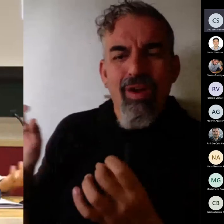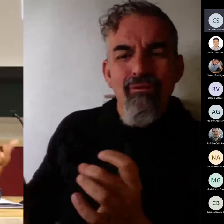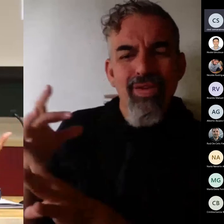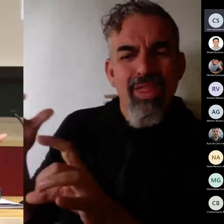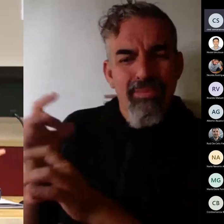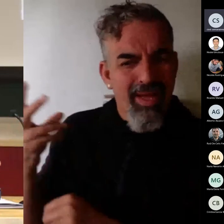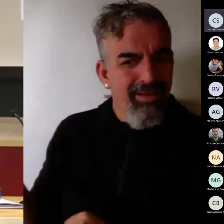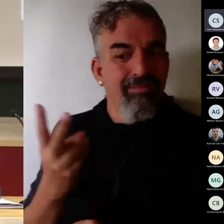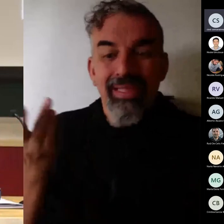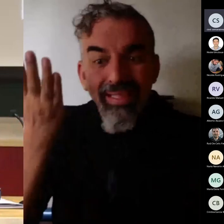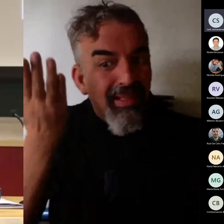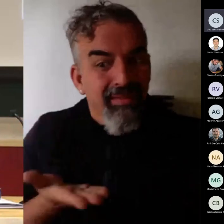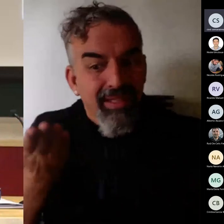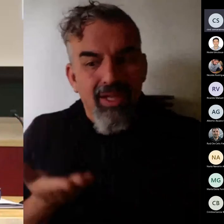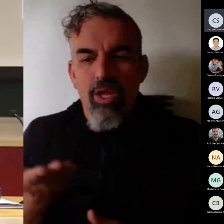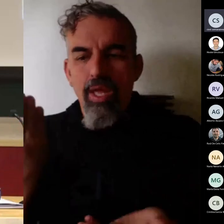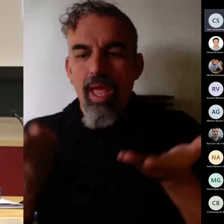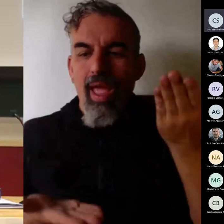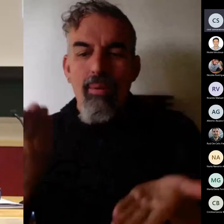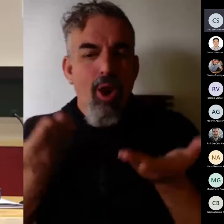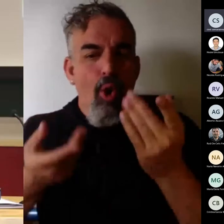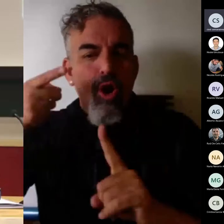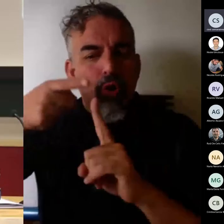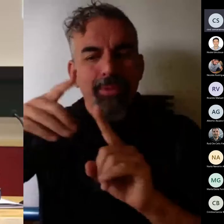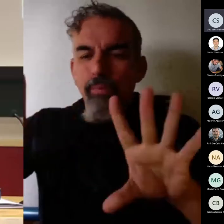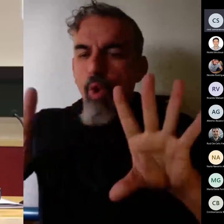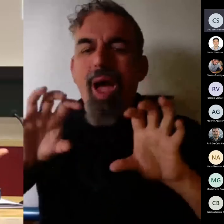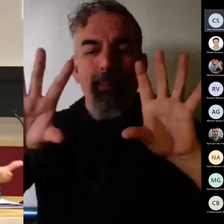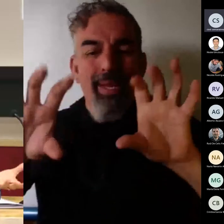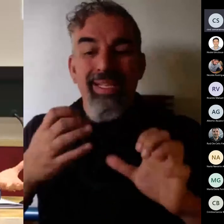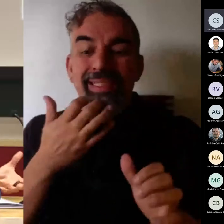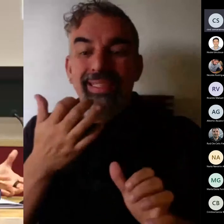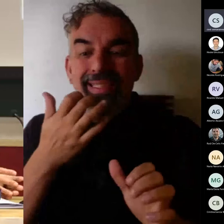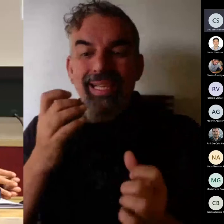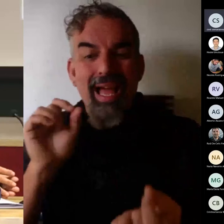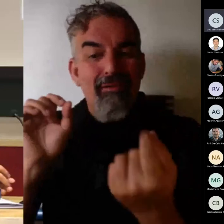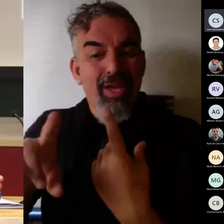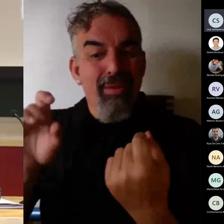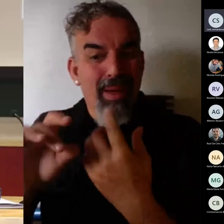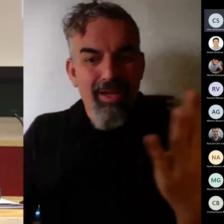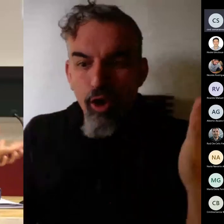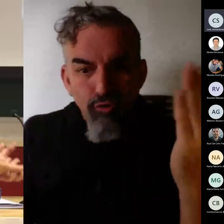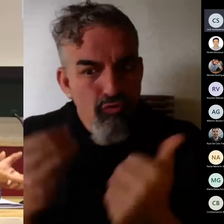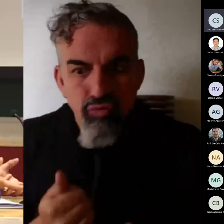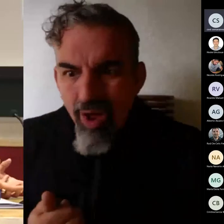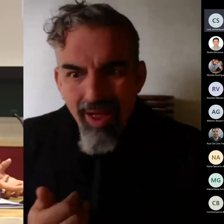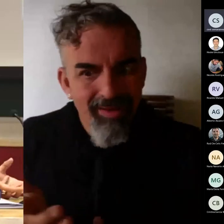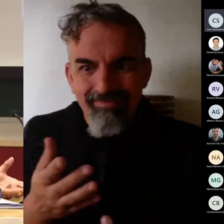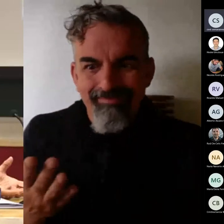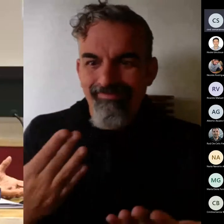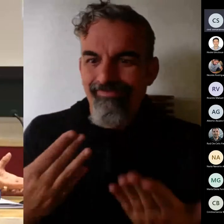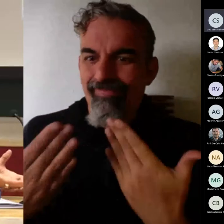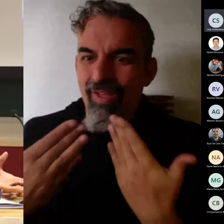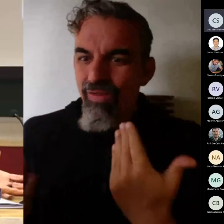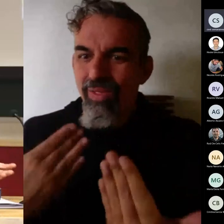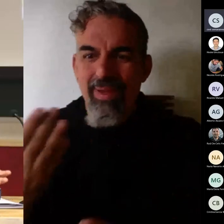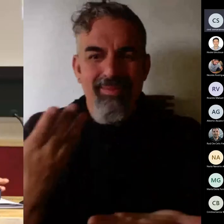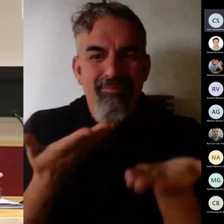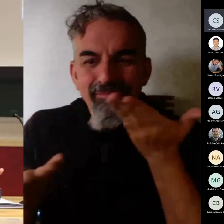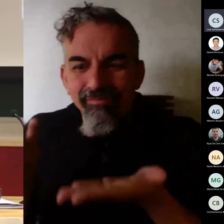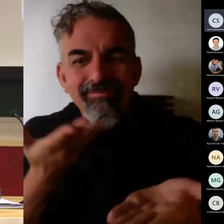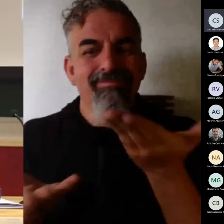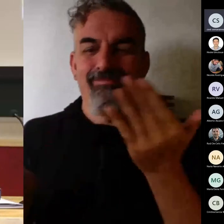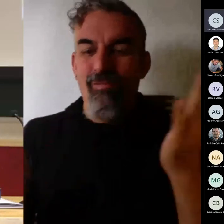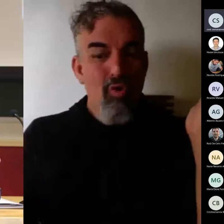importantísimo evaluar para aprender si no hay retroalimentación perdonad que ya lo han comentado a mis compañeros pero es que es tan